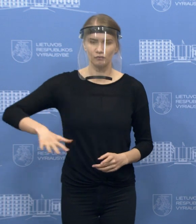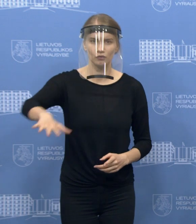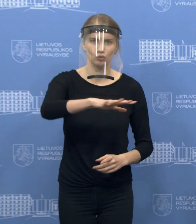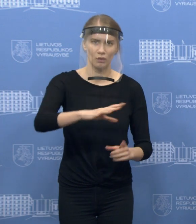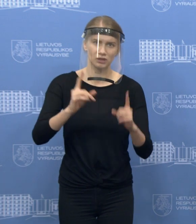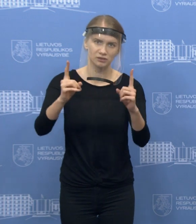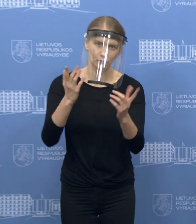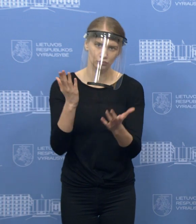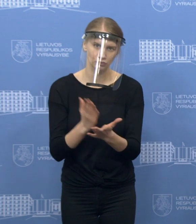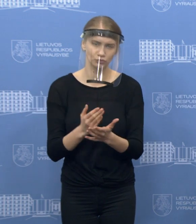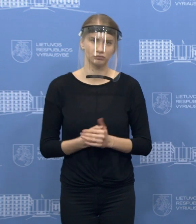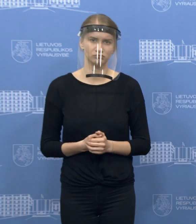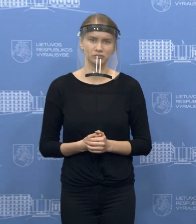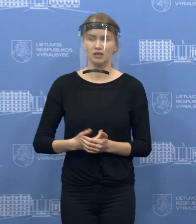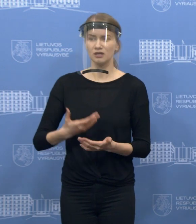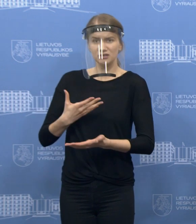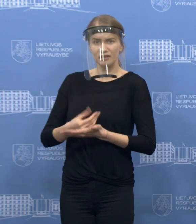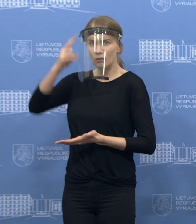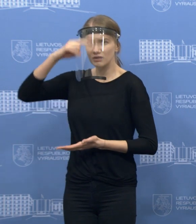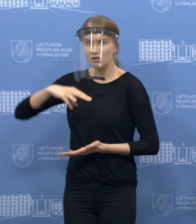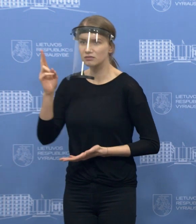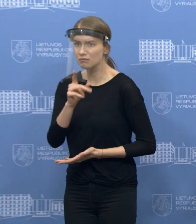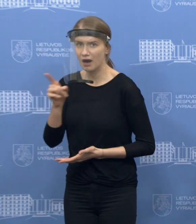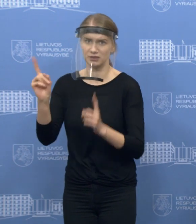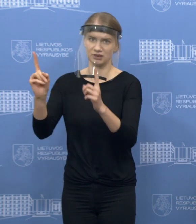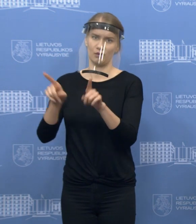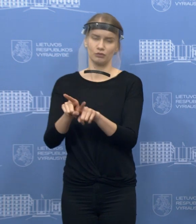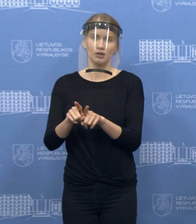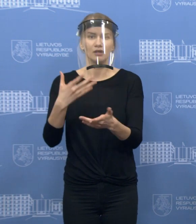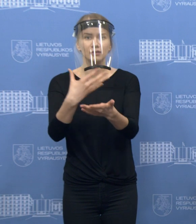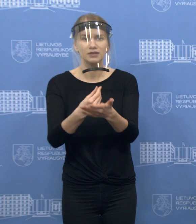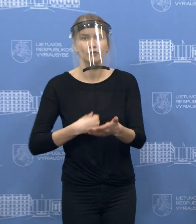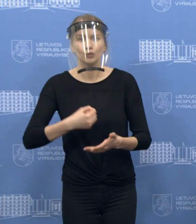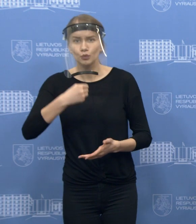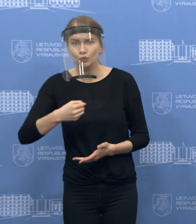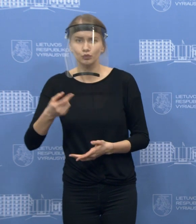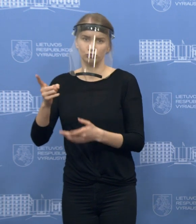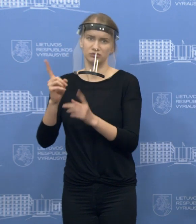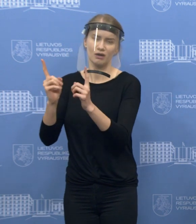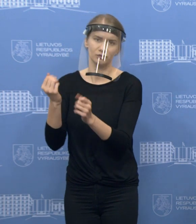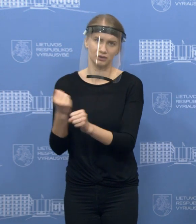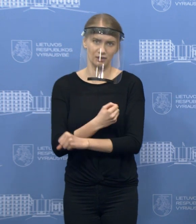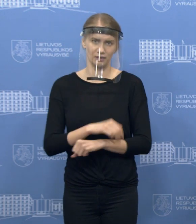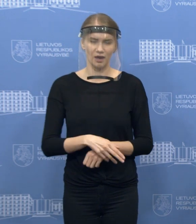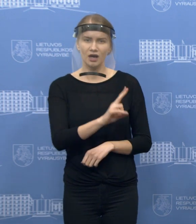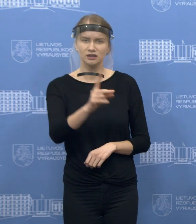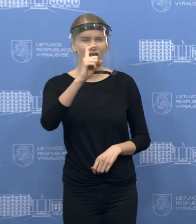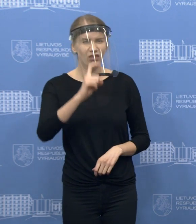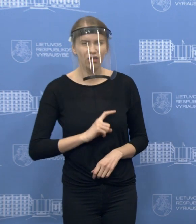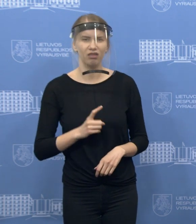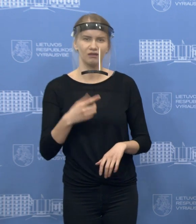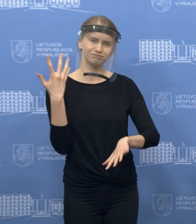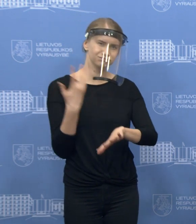Lietuvą, savo ir timos, viso tėvus, senelius. O tiems žmonėms, kurie to nesupranta, dėl to, kurios priemonės yra